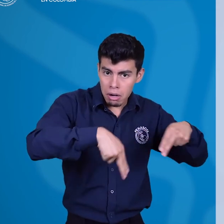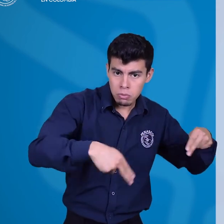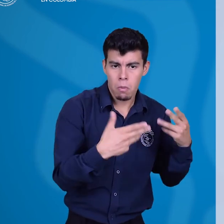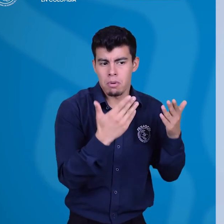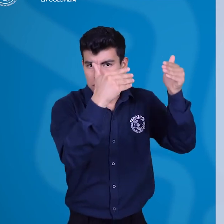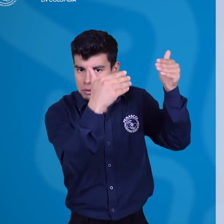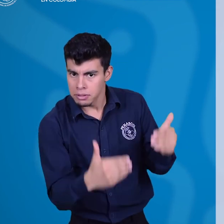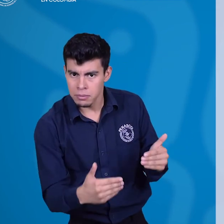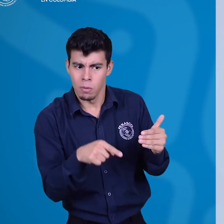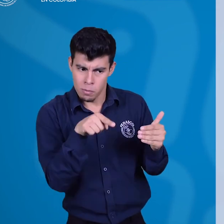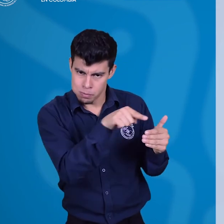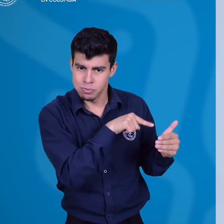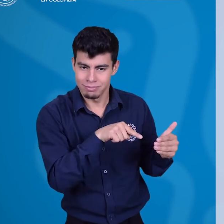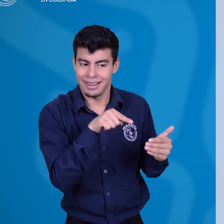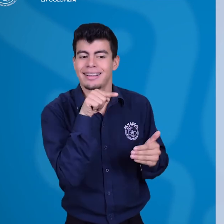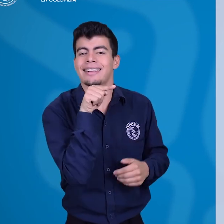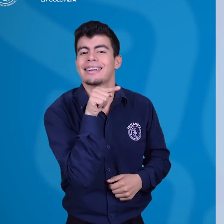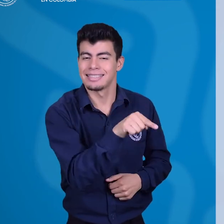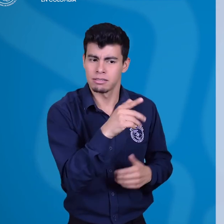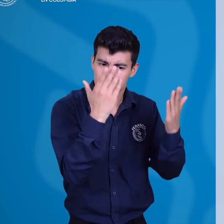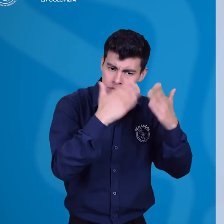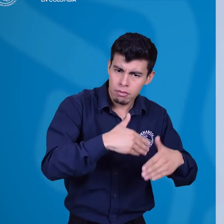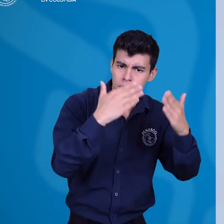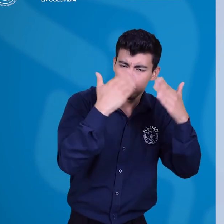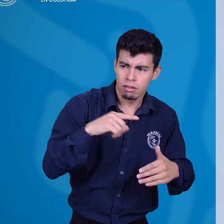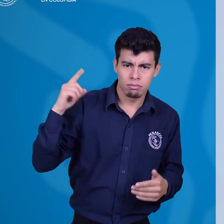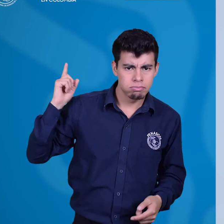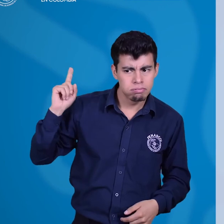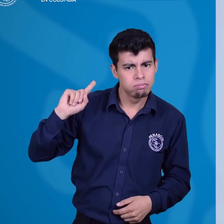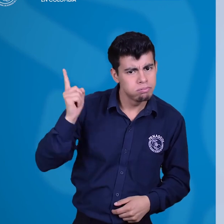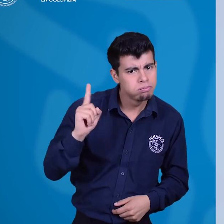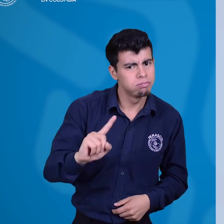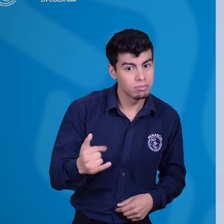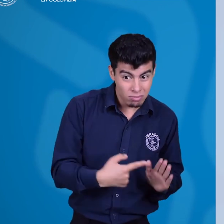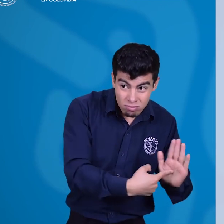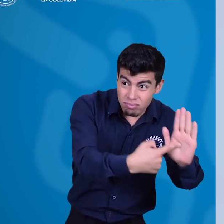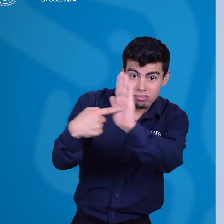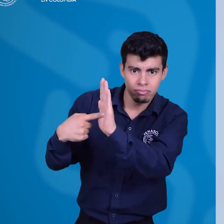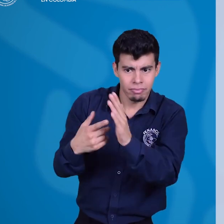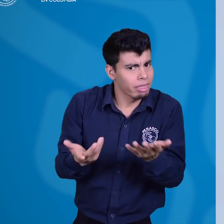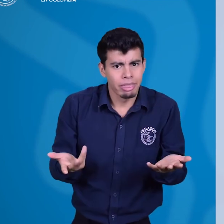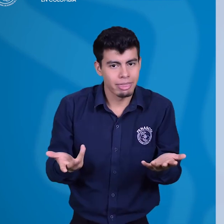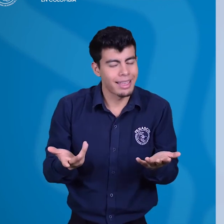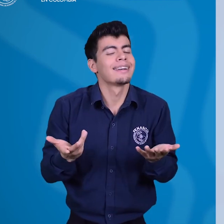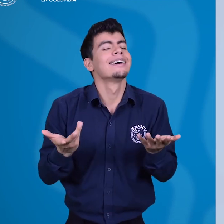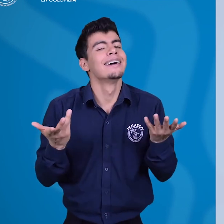violencias específicas a las que se ven expuestas en la intersección género y